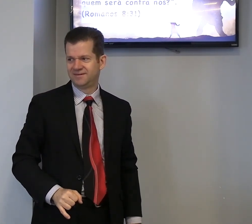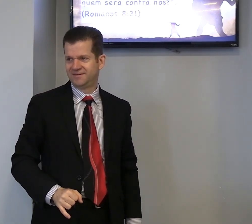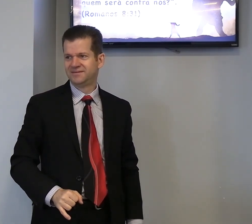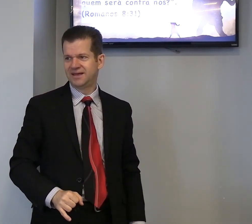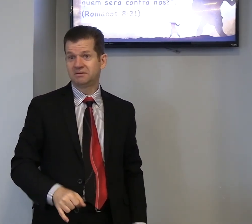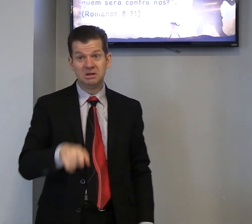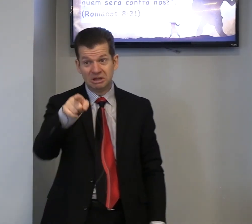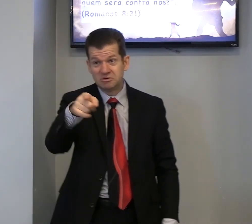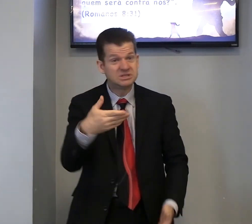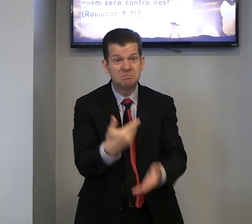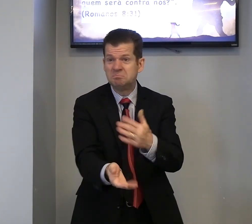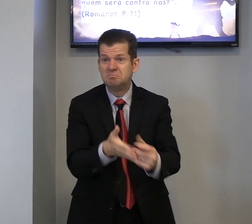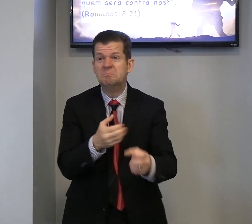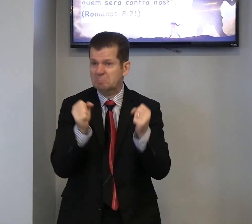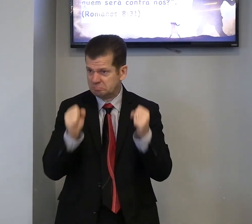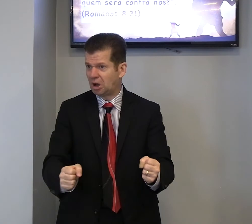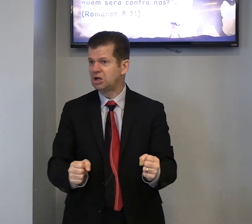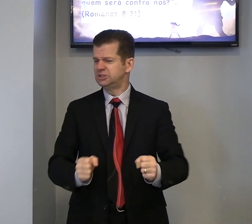certo? Então, você, pode,